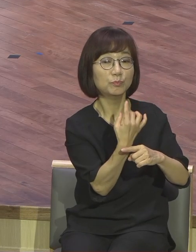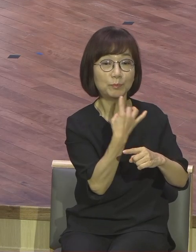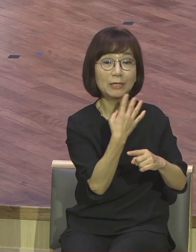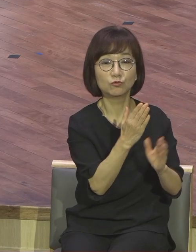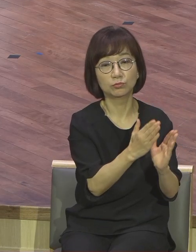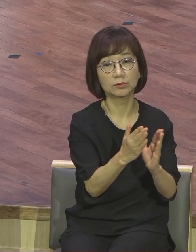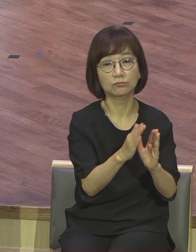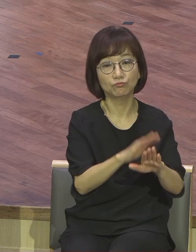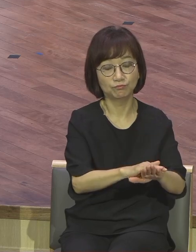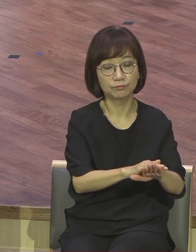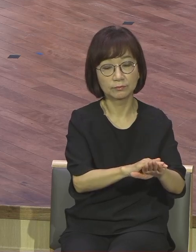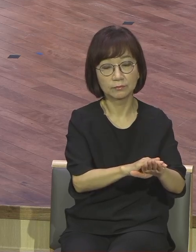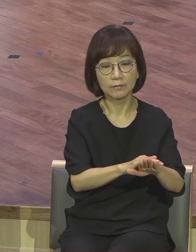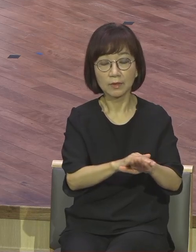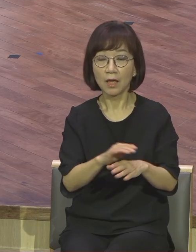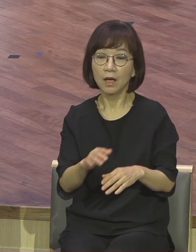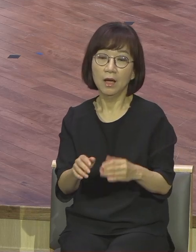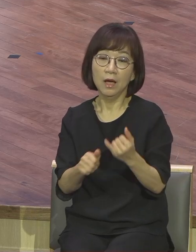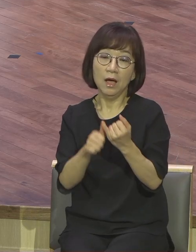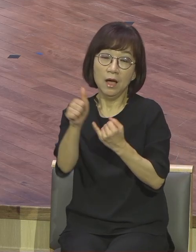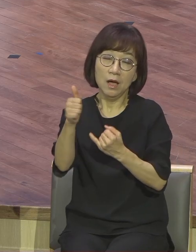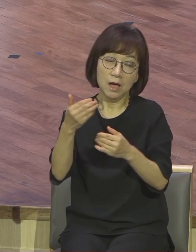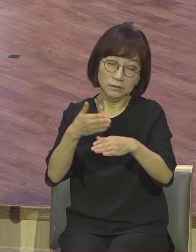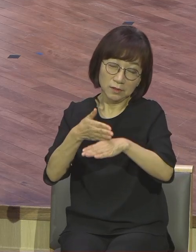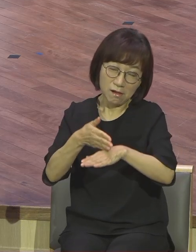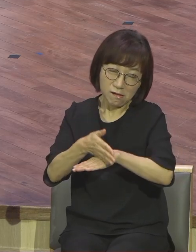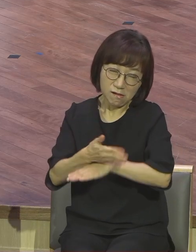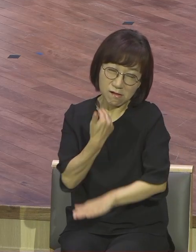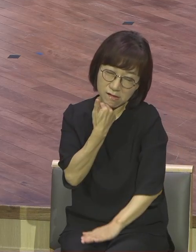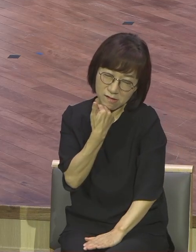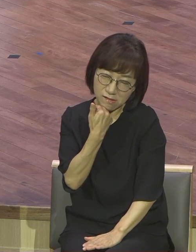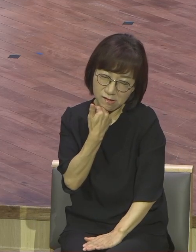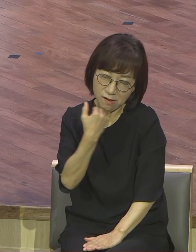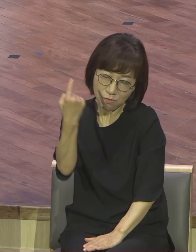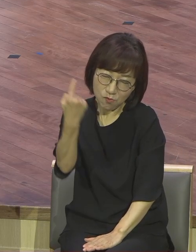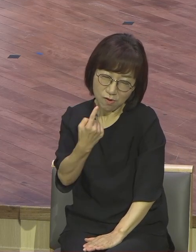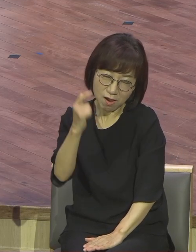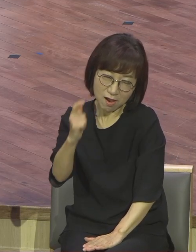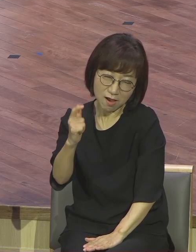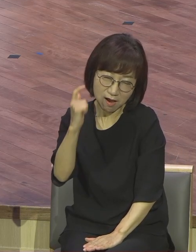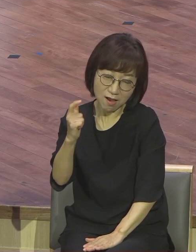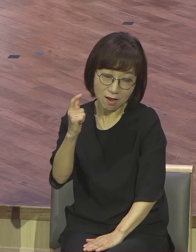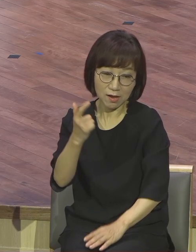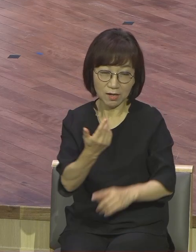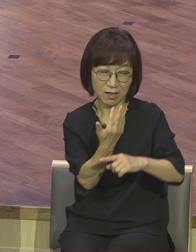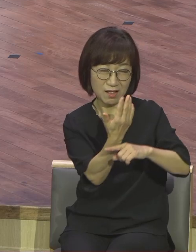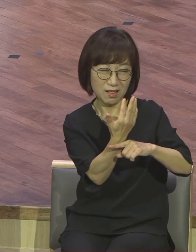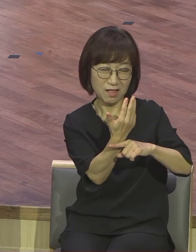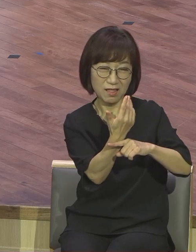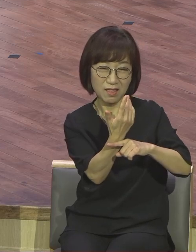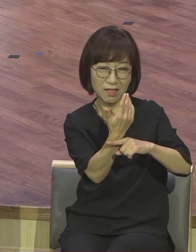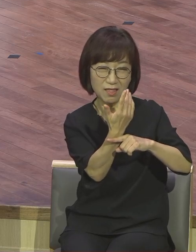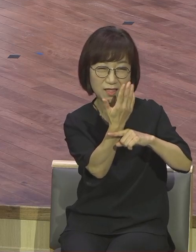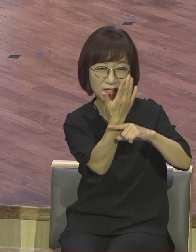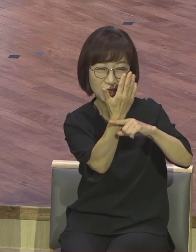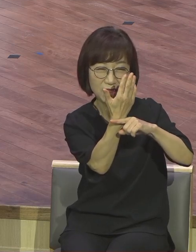신랑이 더뎌 오니까 그 등에 있던 기름이 점점점점 이제 다 서졌단 말이에요.